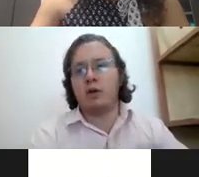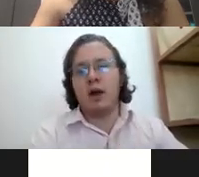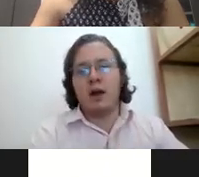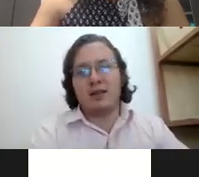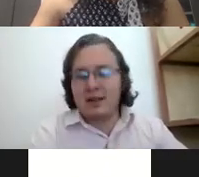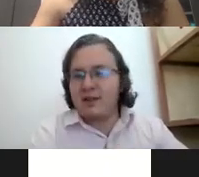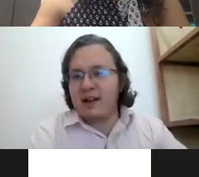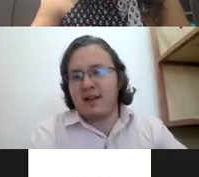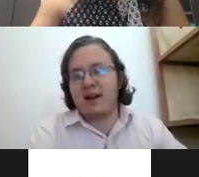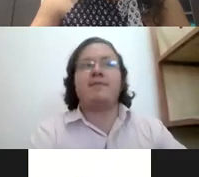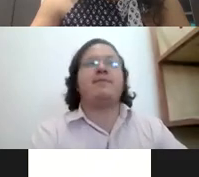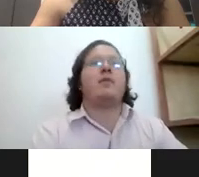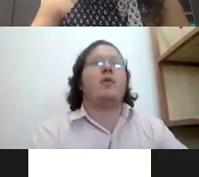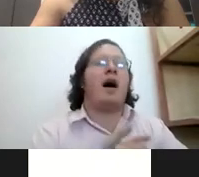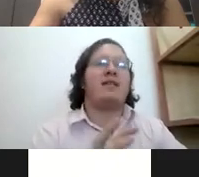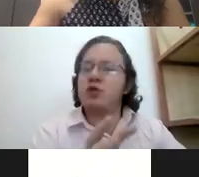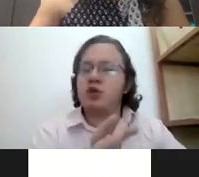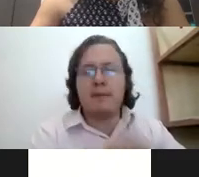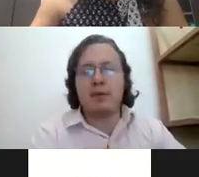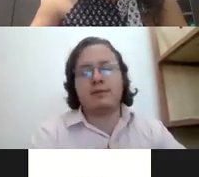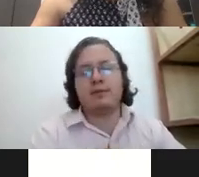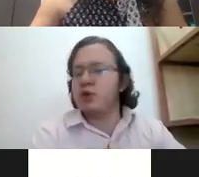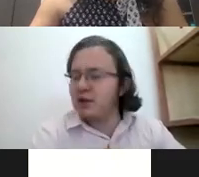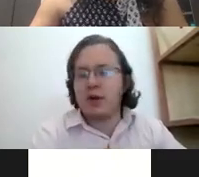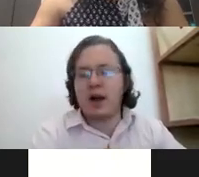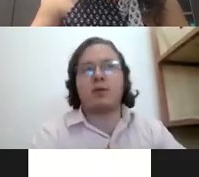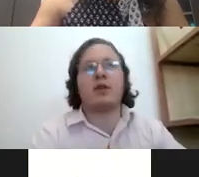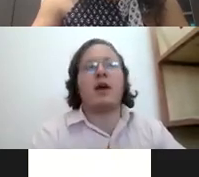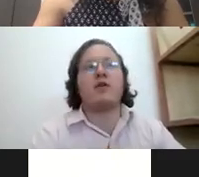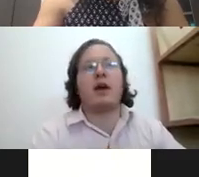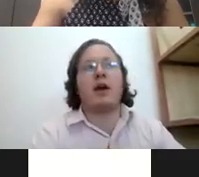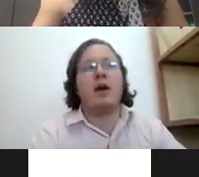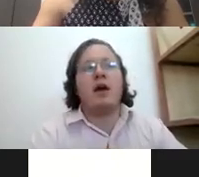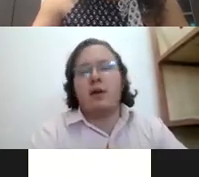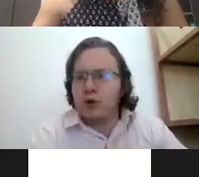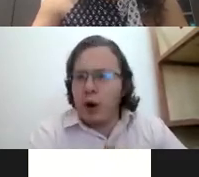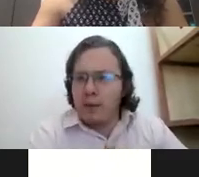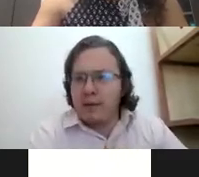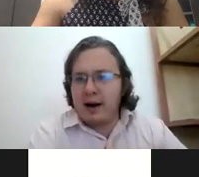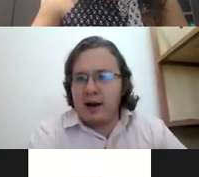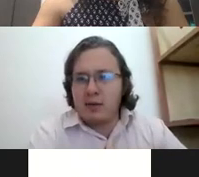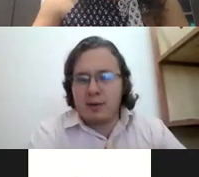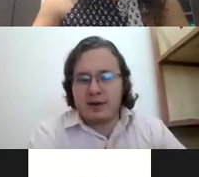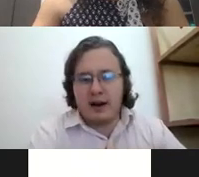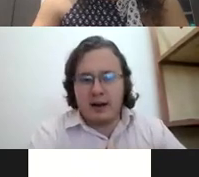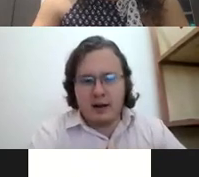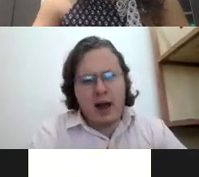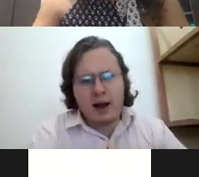tanta felicidad. Hace mucho tiempo, muchísimo, ya como cuatro años yo creo, nos tocó a mi familia y a mí pues ir a ti de viaje